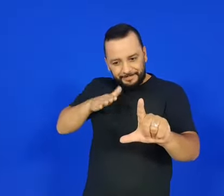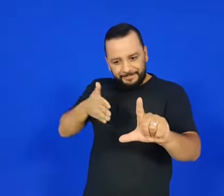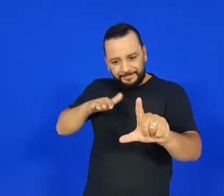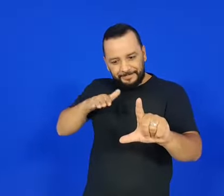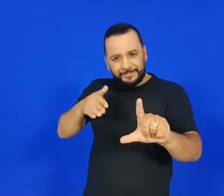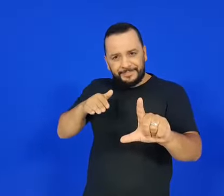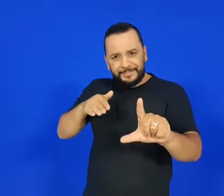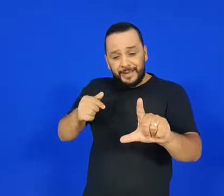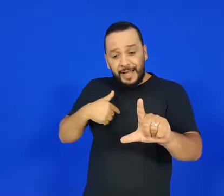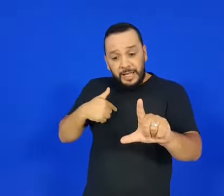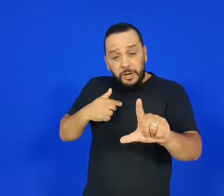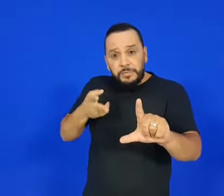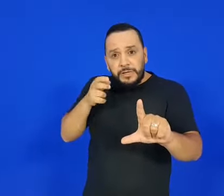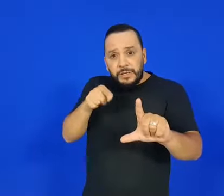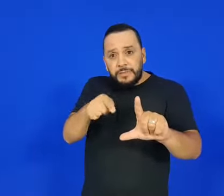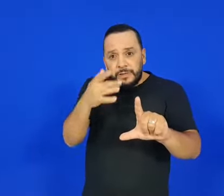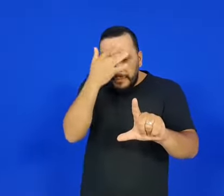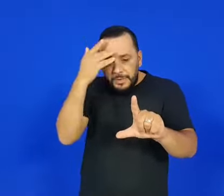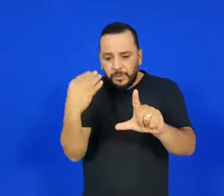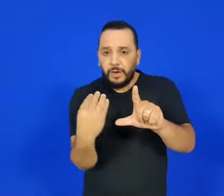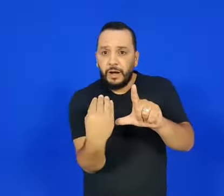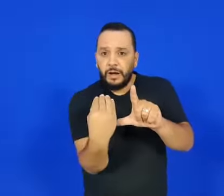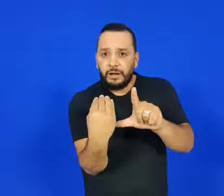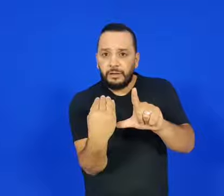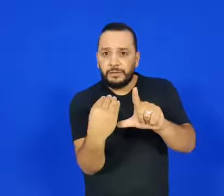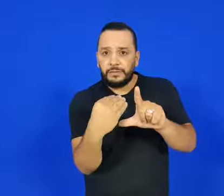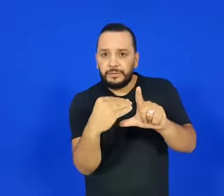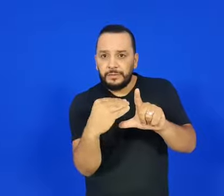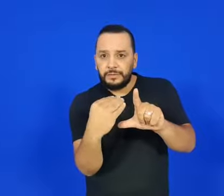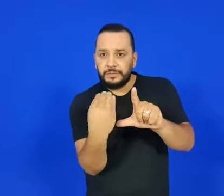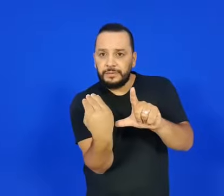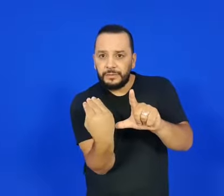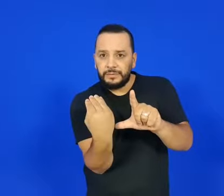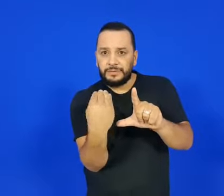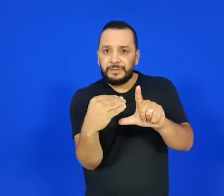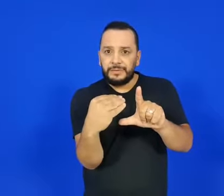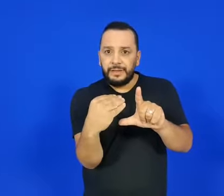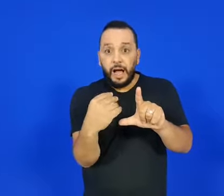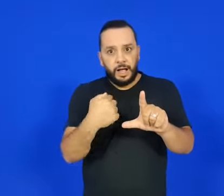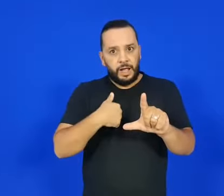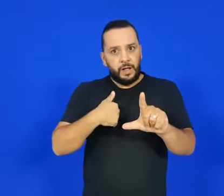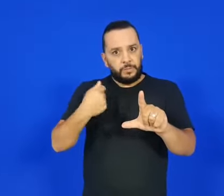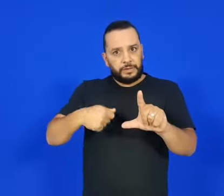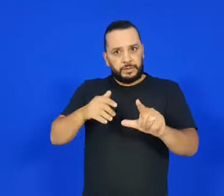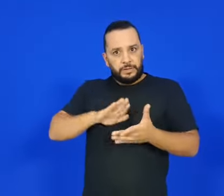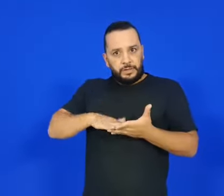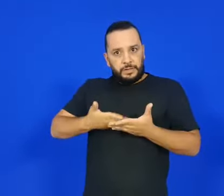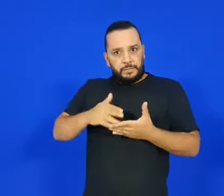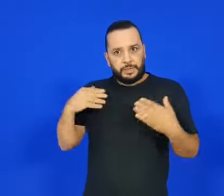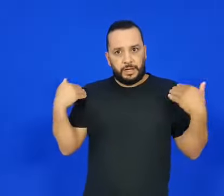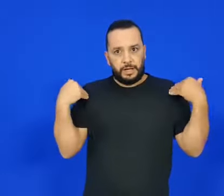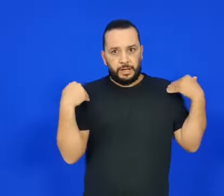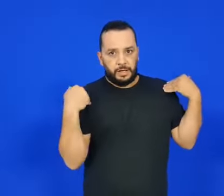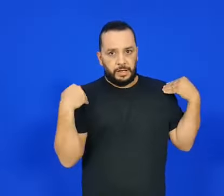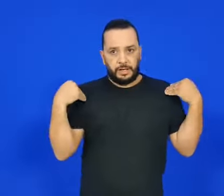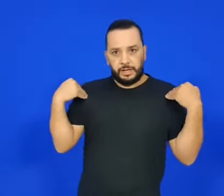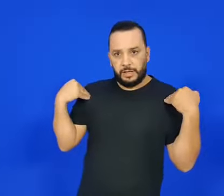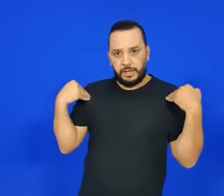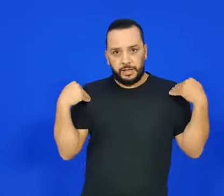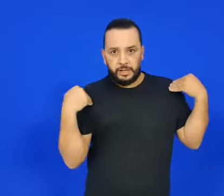e eu observava o vídeo e interpretando as falas ali dos personagens. Os personagens, eles sempre faziam aquela viradinha